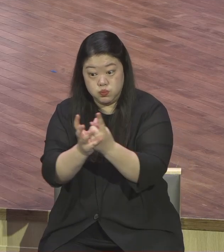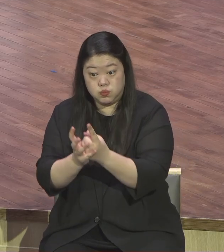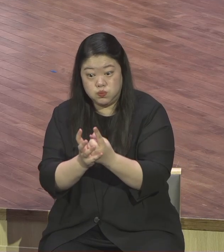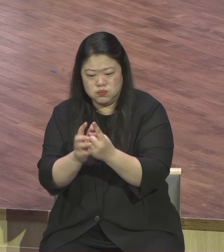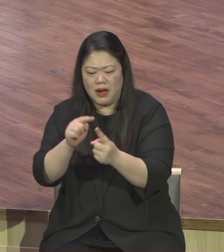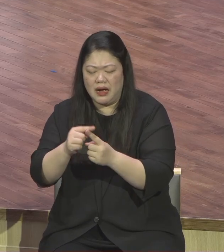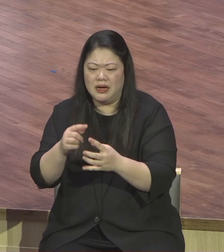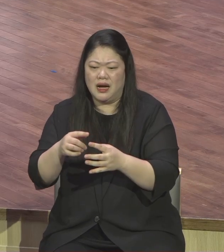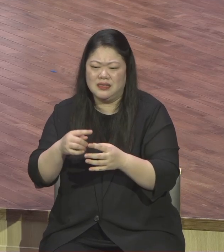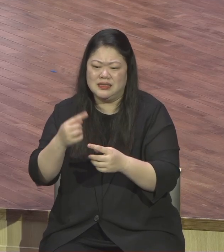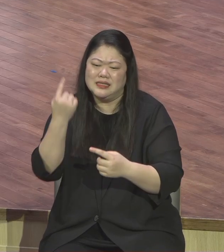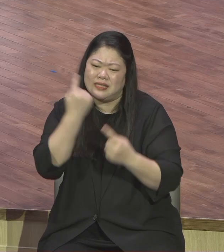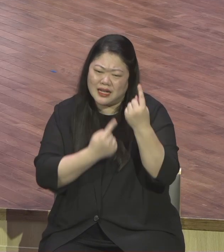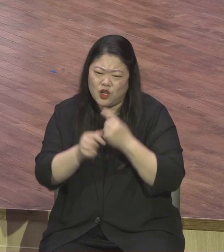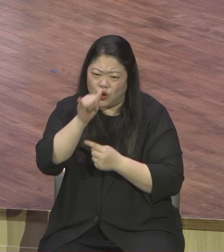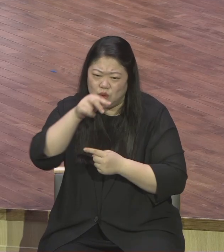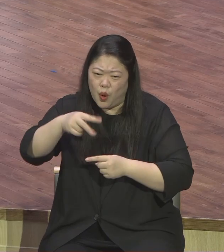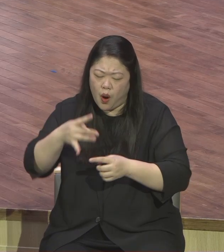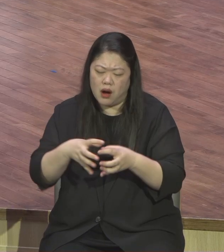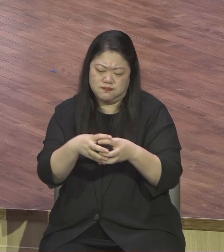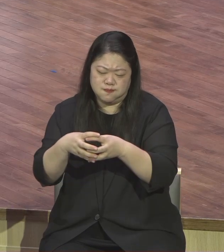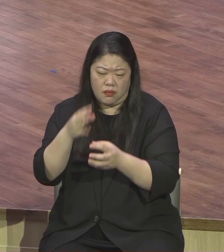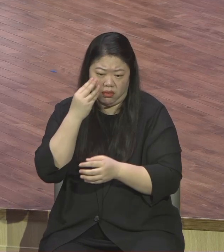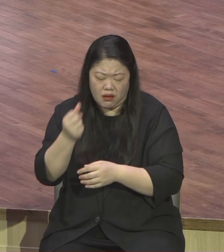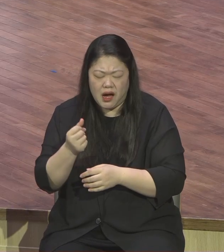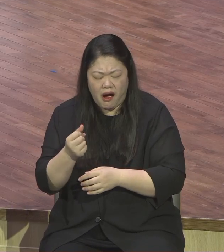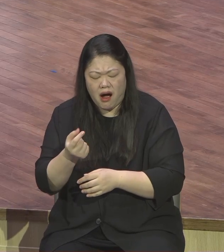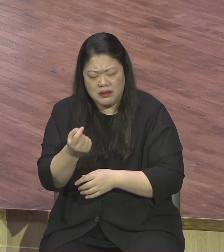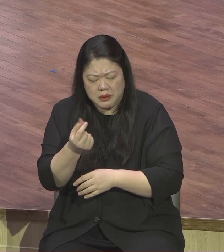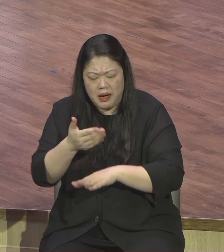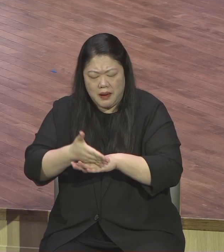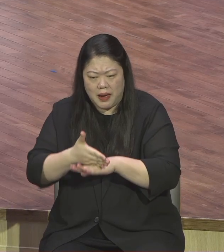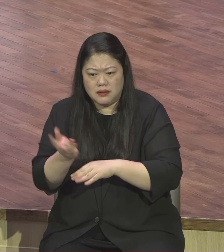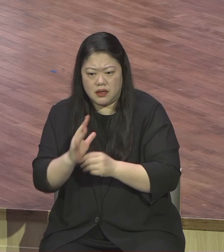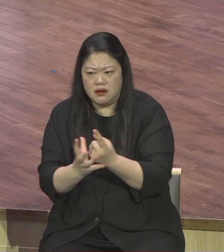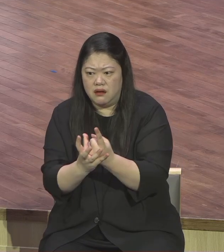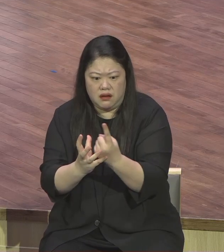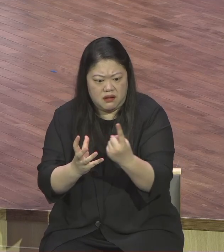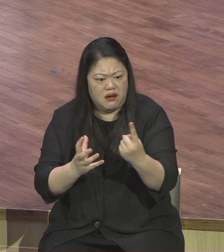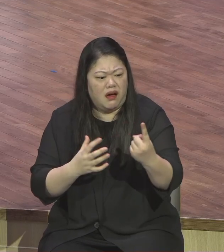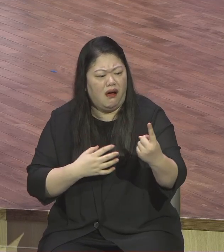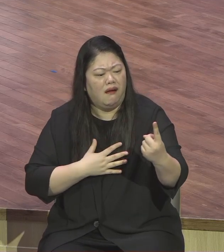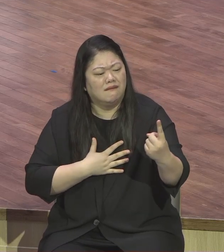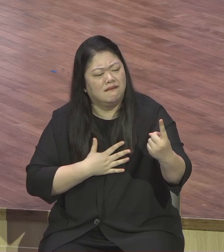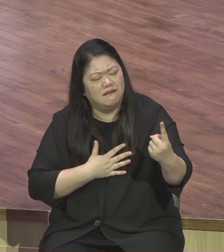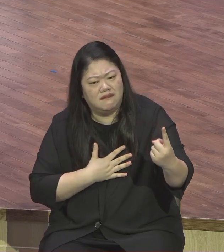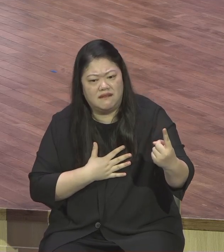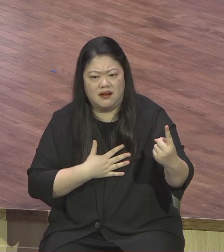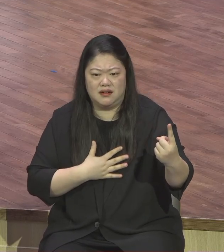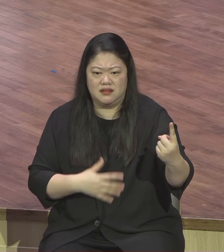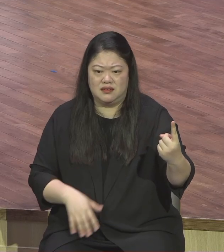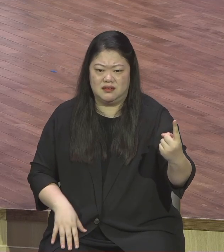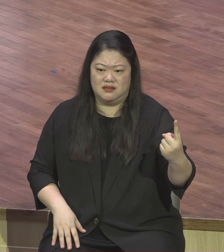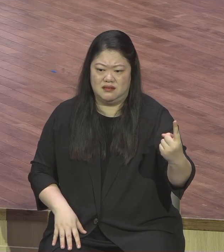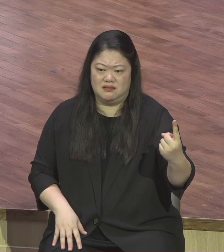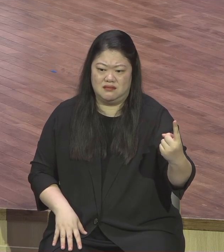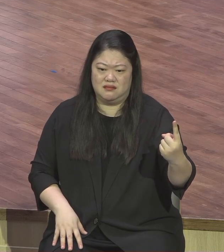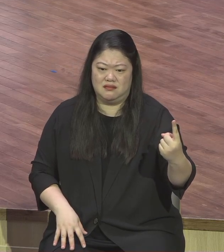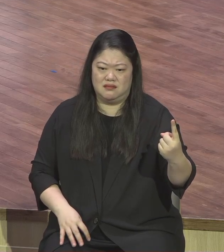한 영혼이 실족했다 아 예수님이 그래서 연장매둘 목에 달고 그것도 바다에 빠져